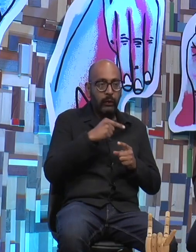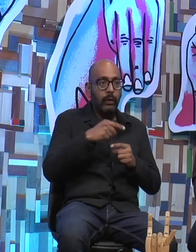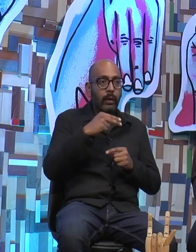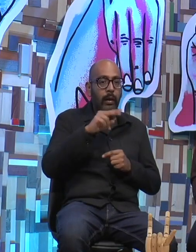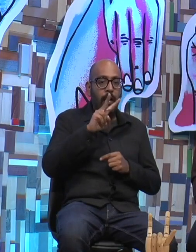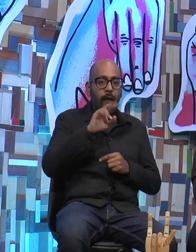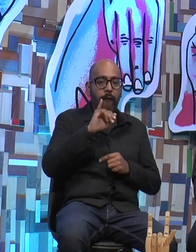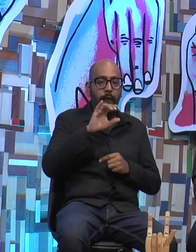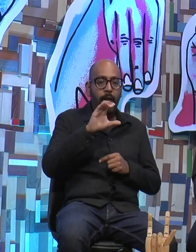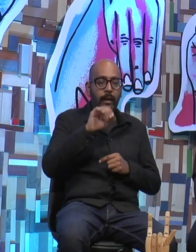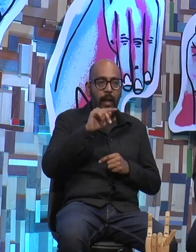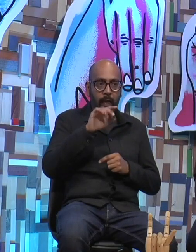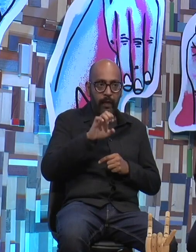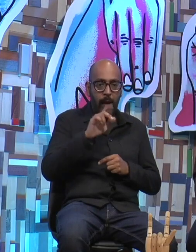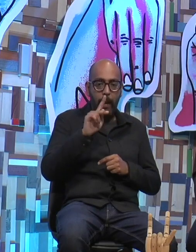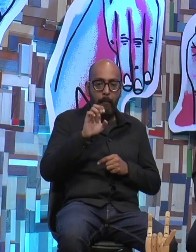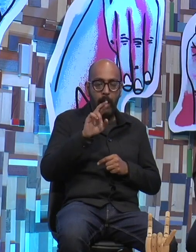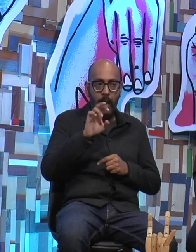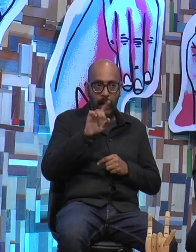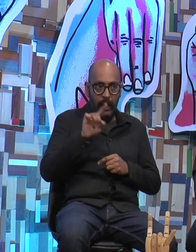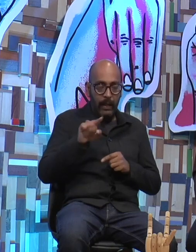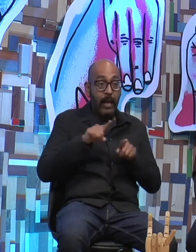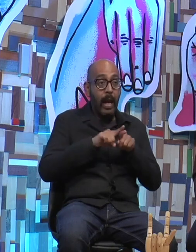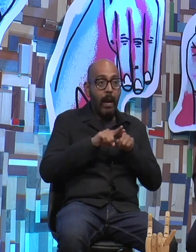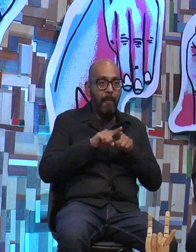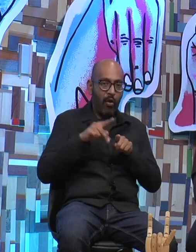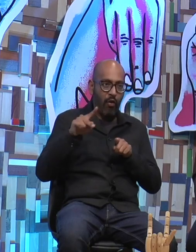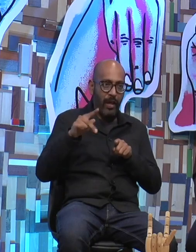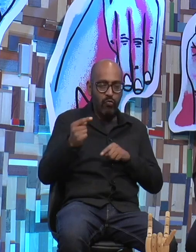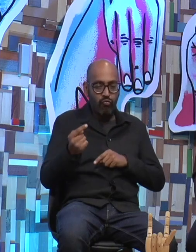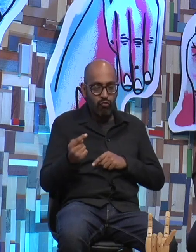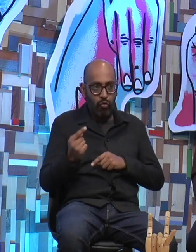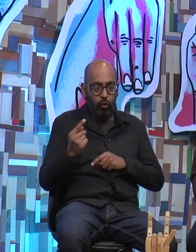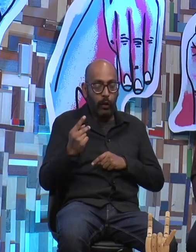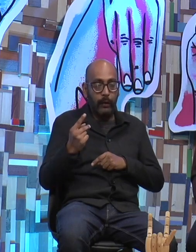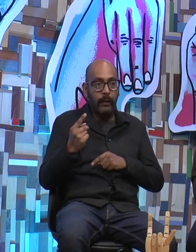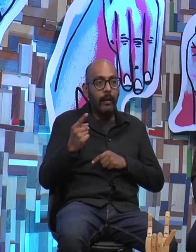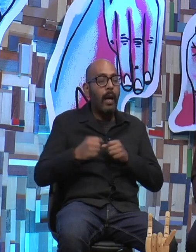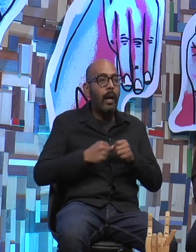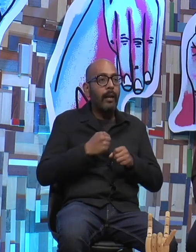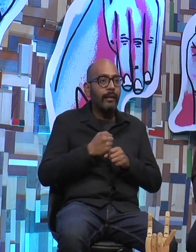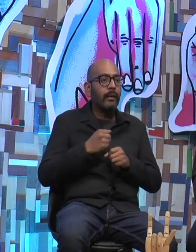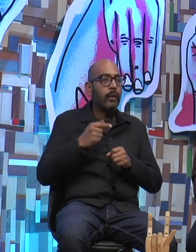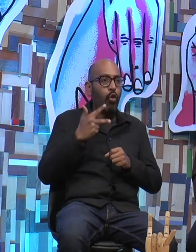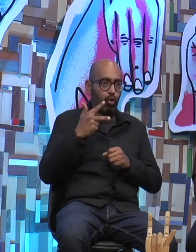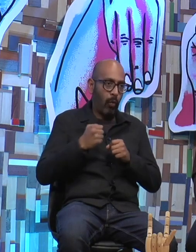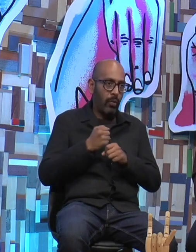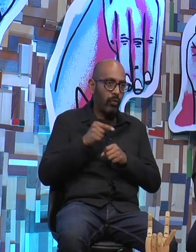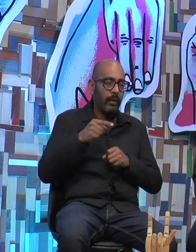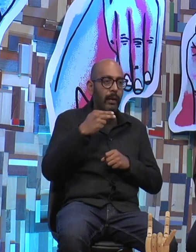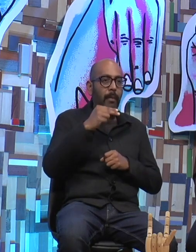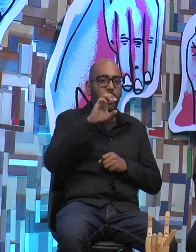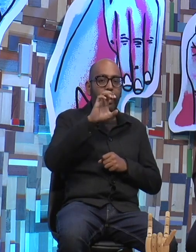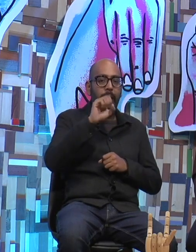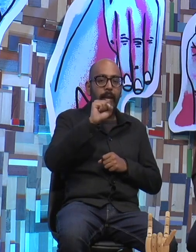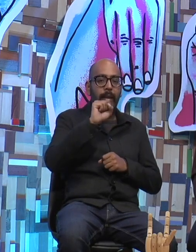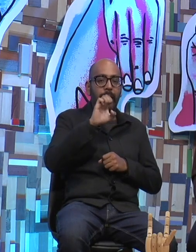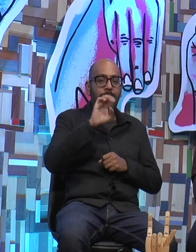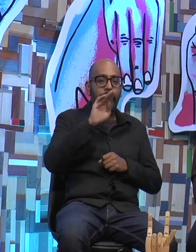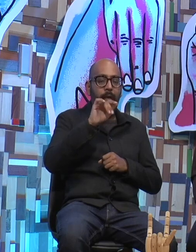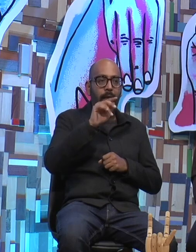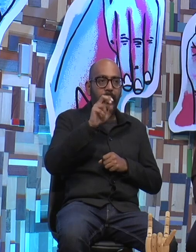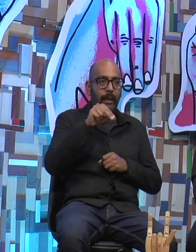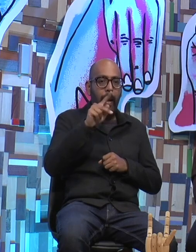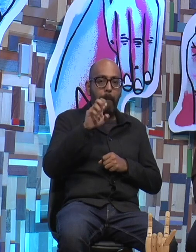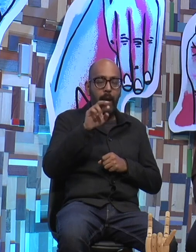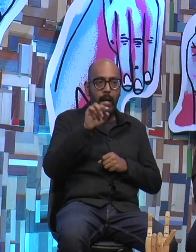llamaba Vicente Pérez su hermanito dos años mayor de ocho años que se llamaba Sebastián Pérez y un niño un poquito más